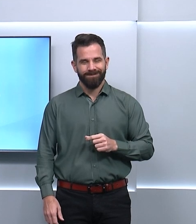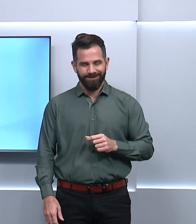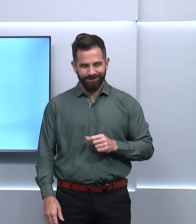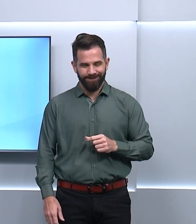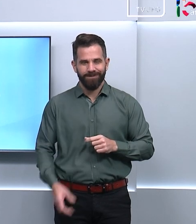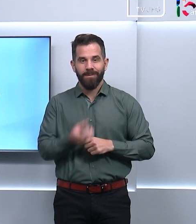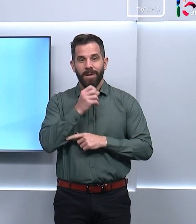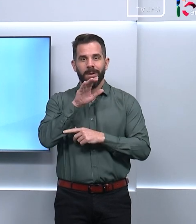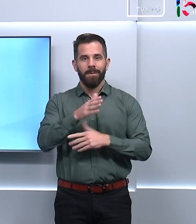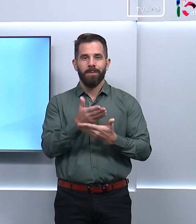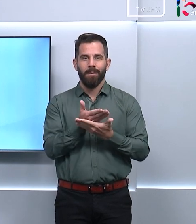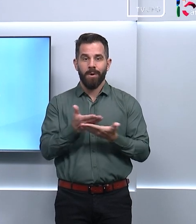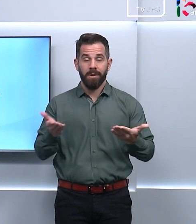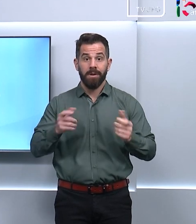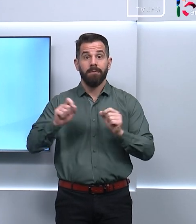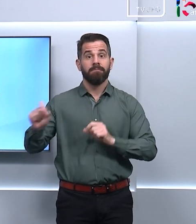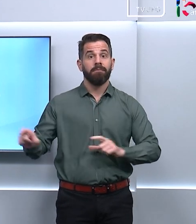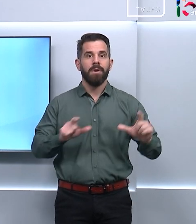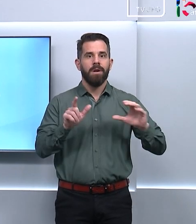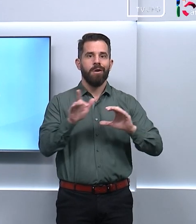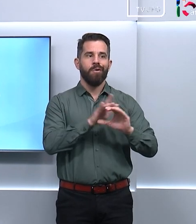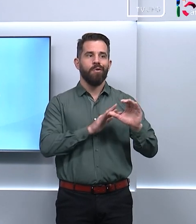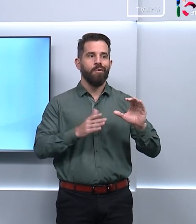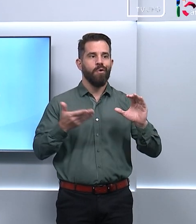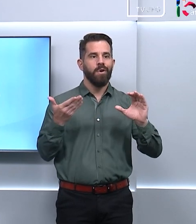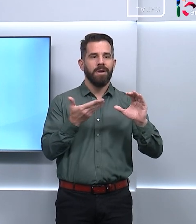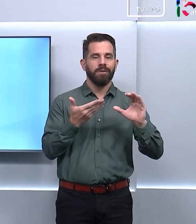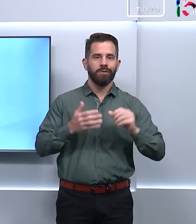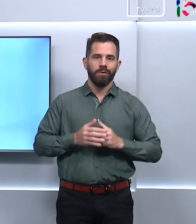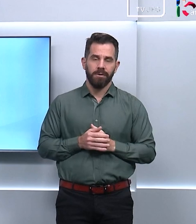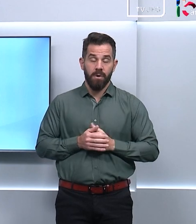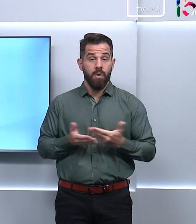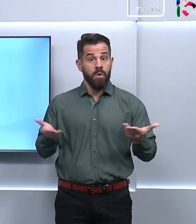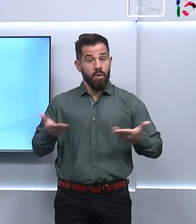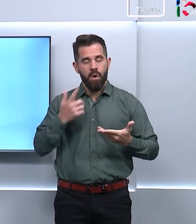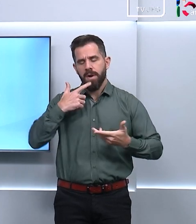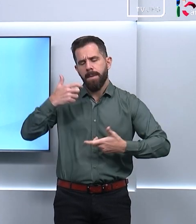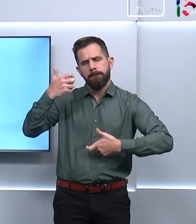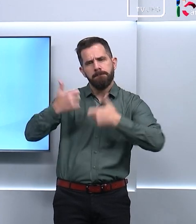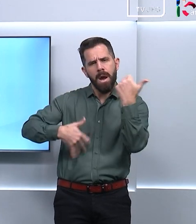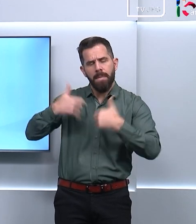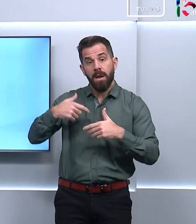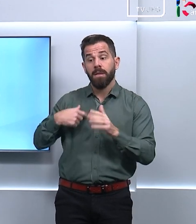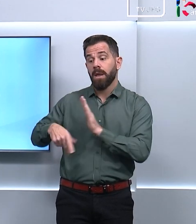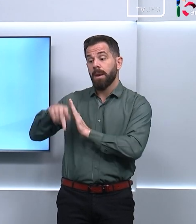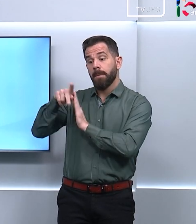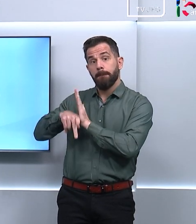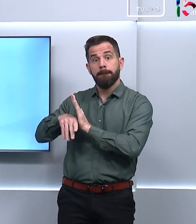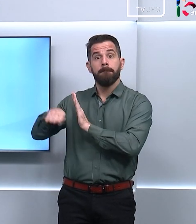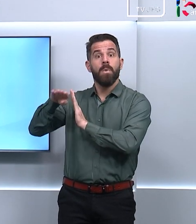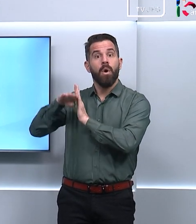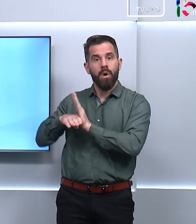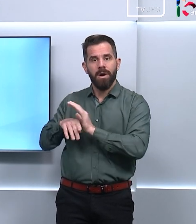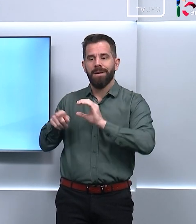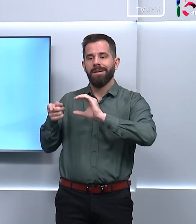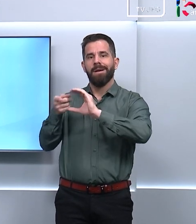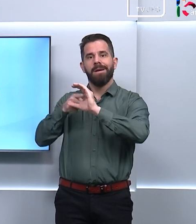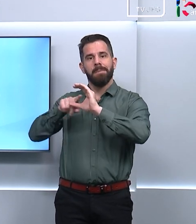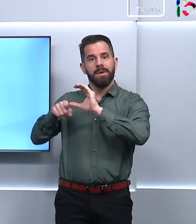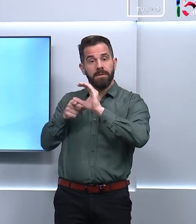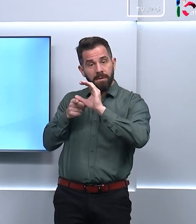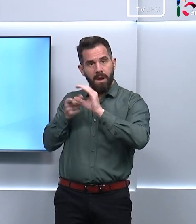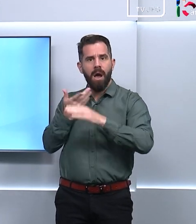Boa tarde, está começando mais um Conexões e hoje nós vamos falar sobre um programa da Saneago que auxilia